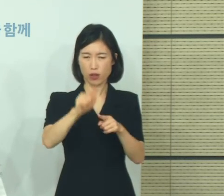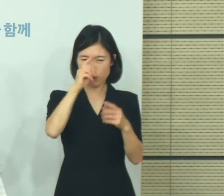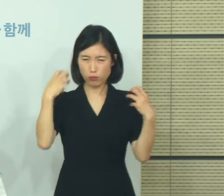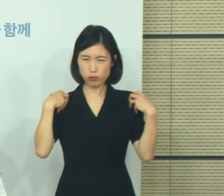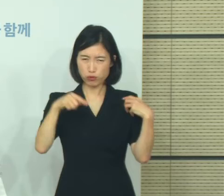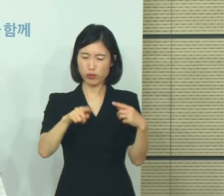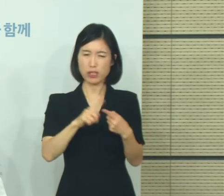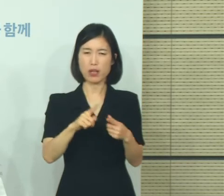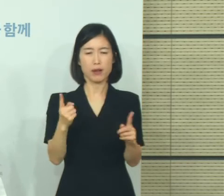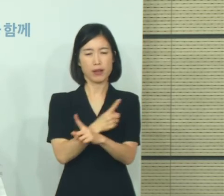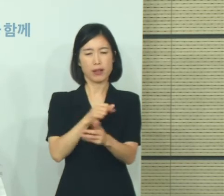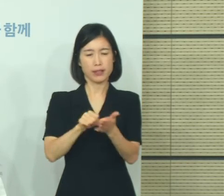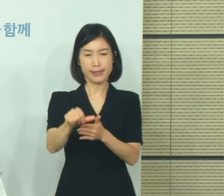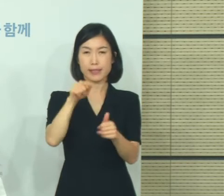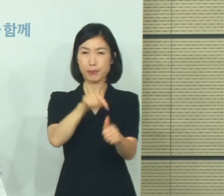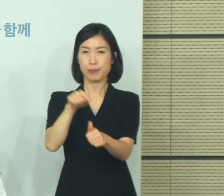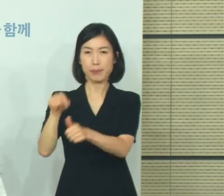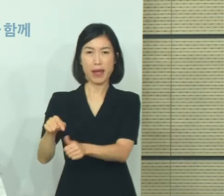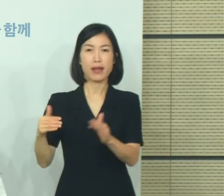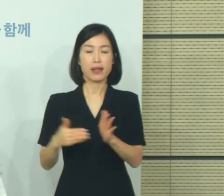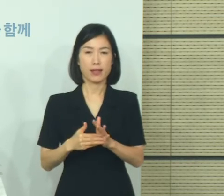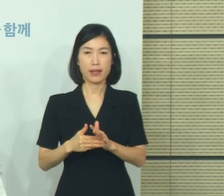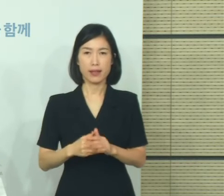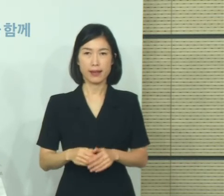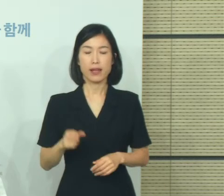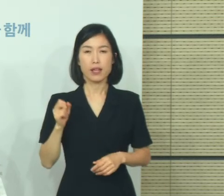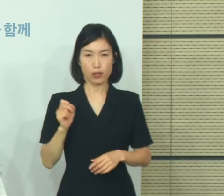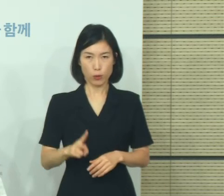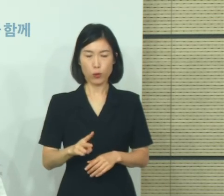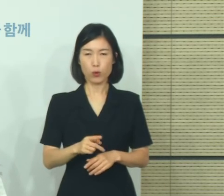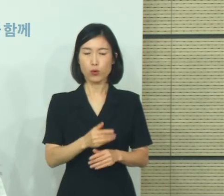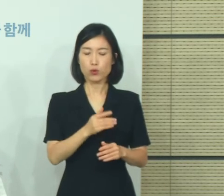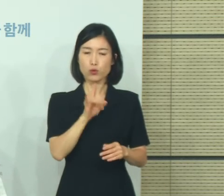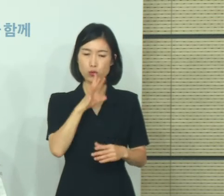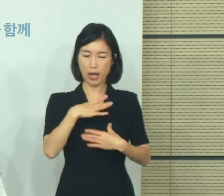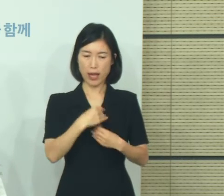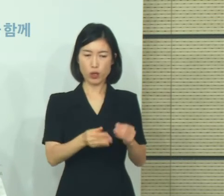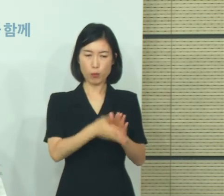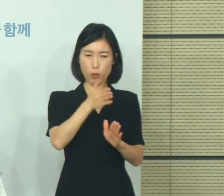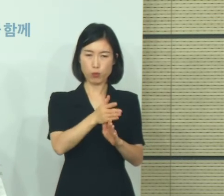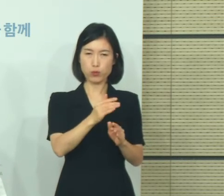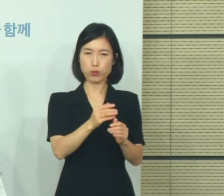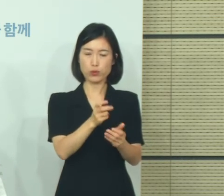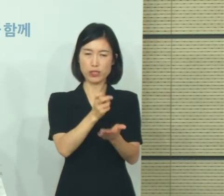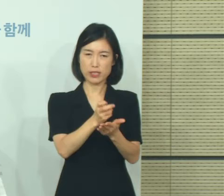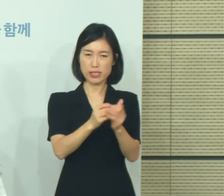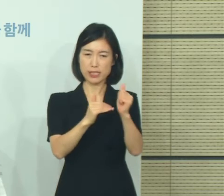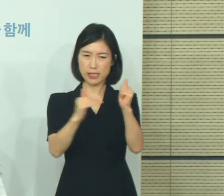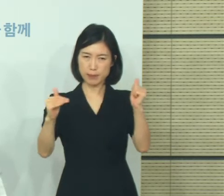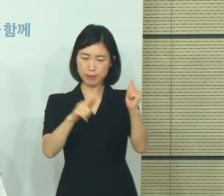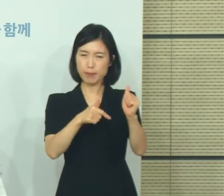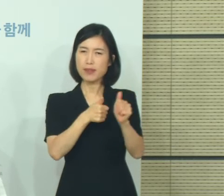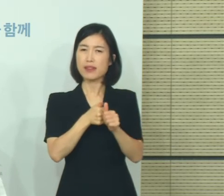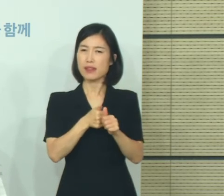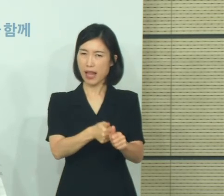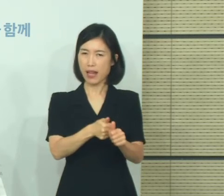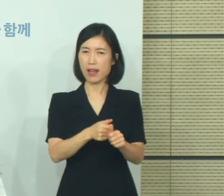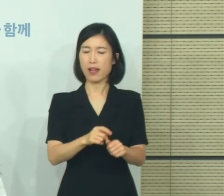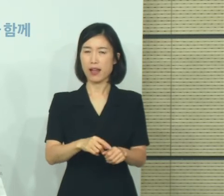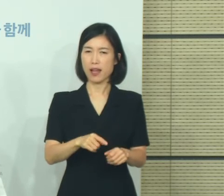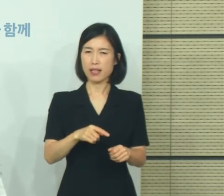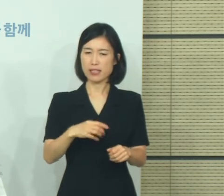시정 조치를 하였습니다. 또한 중대본 권고 지침을 개인정보보호법에 따라